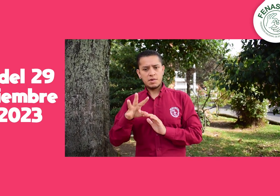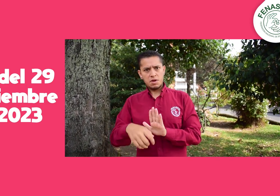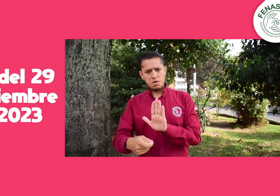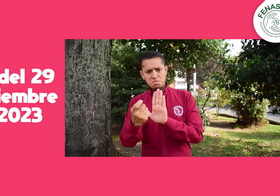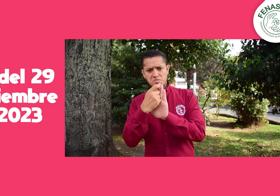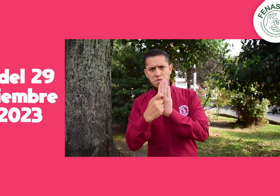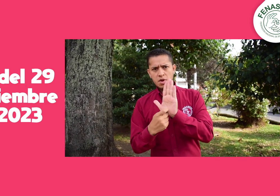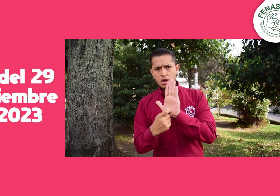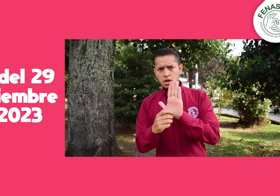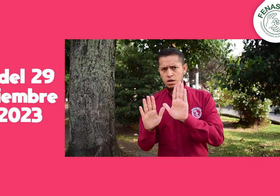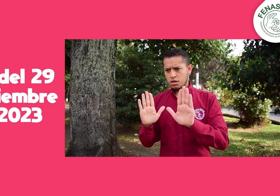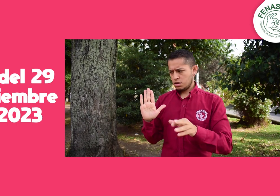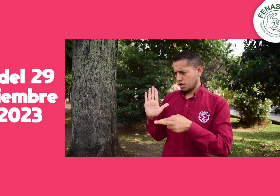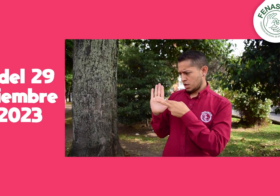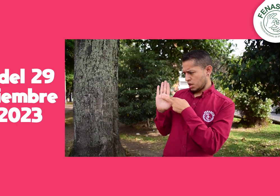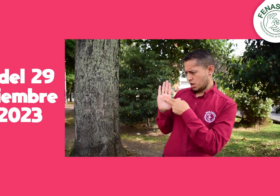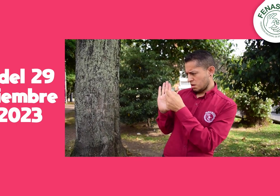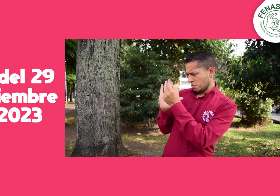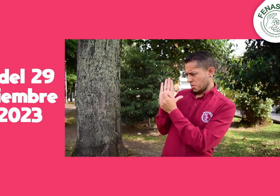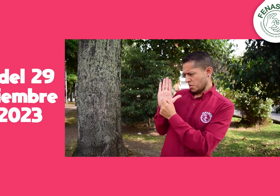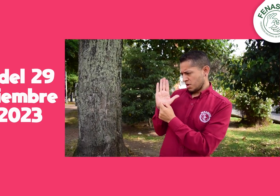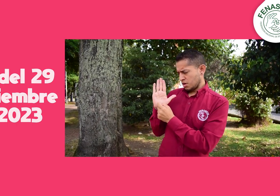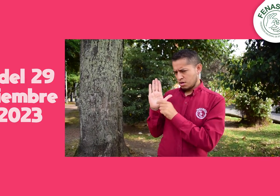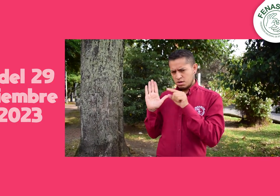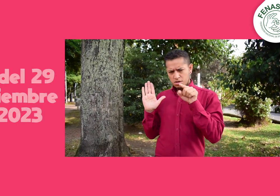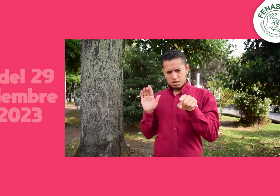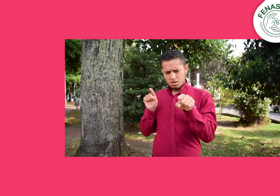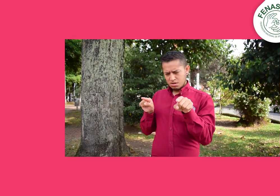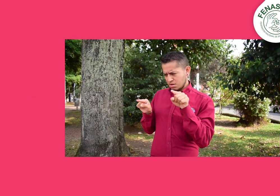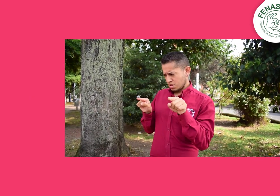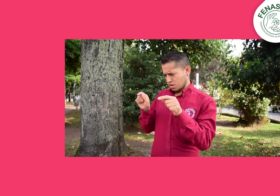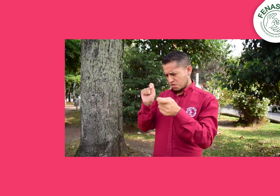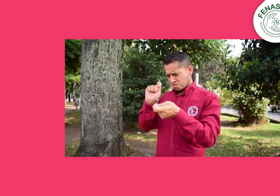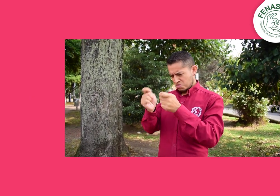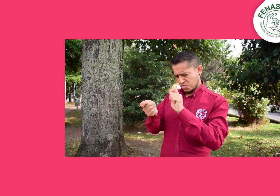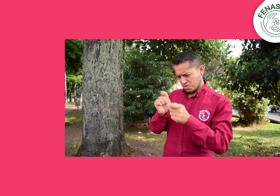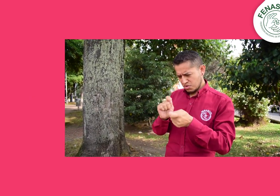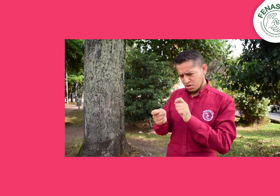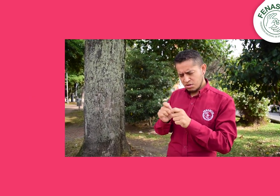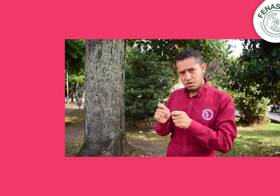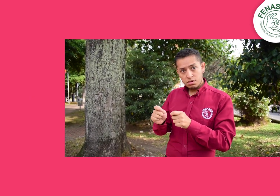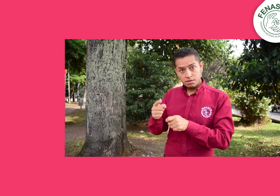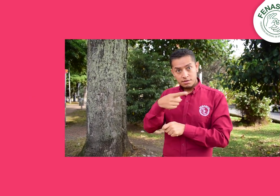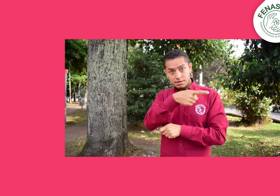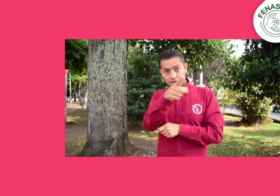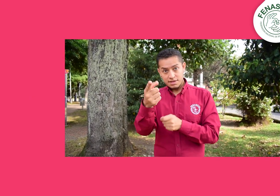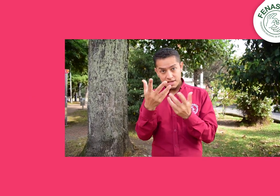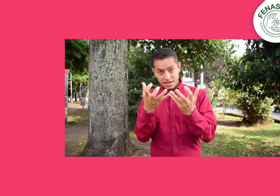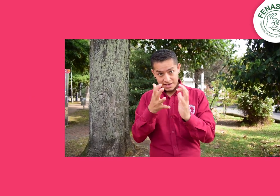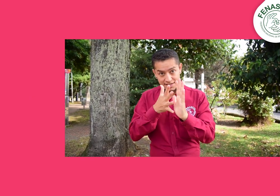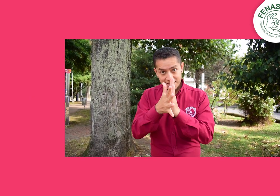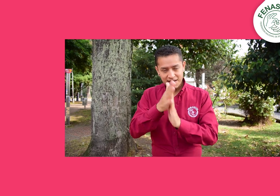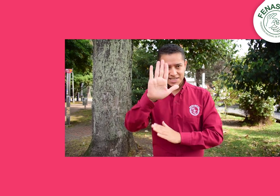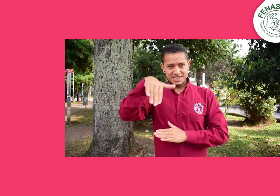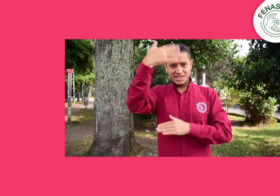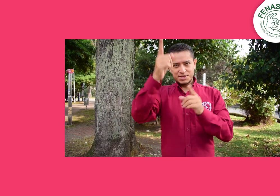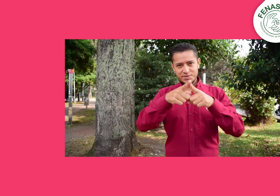¿Te gustaría conocer esta resolución y cómo modifica la normativa anterior? Espera pronto más información.